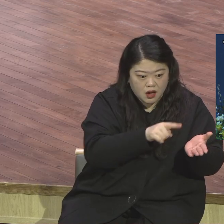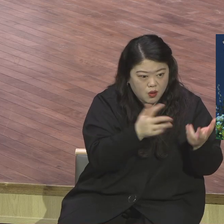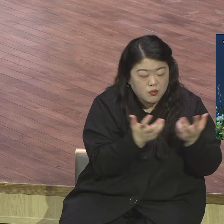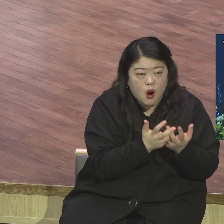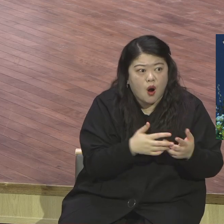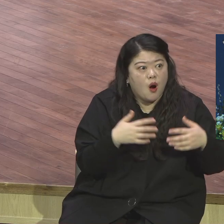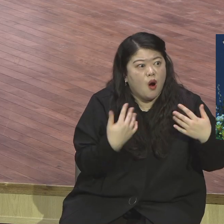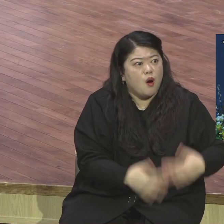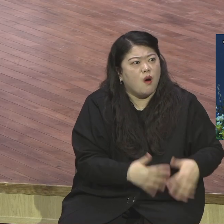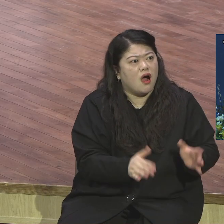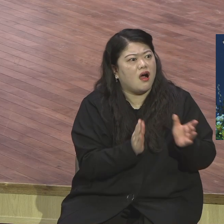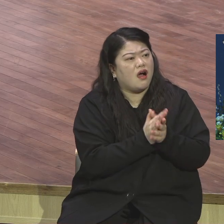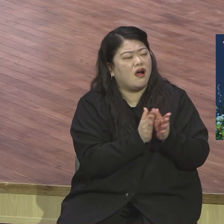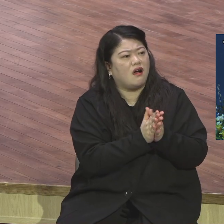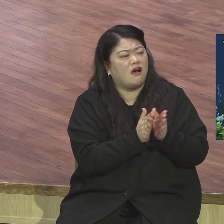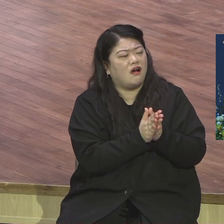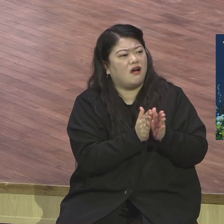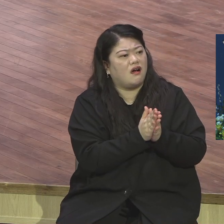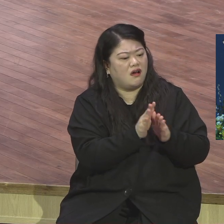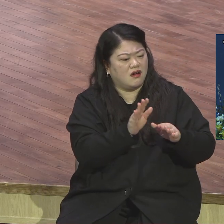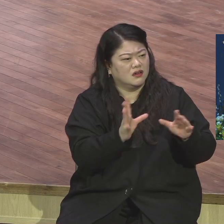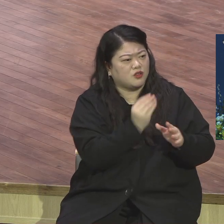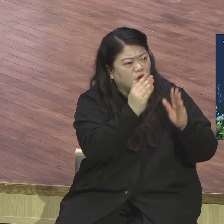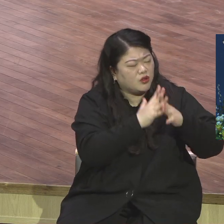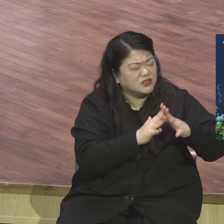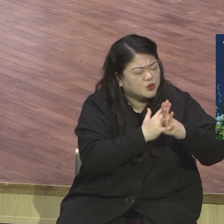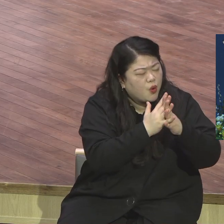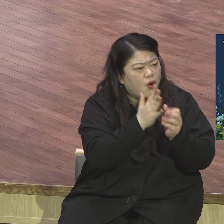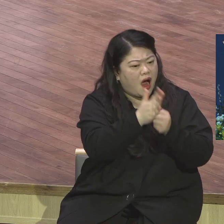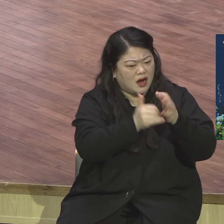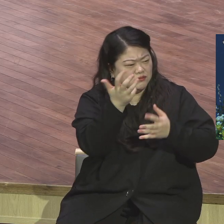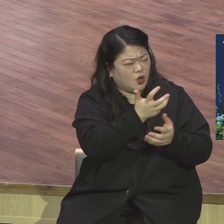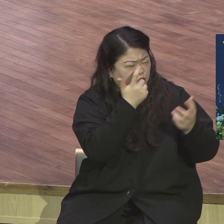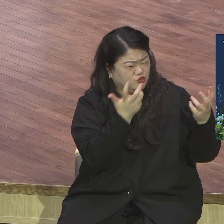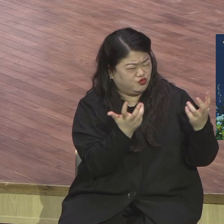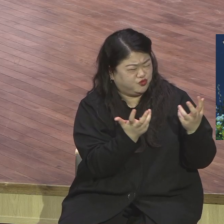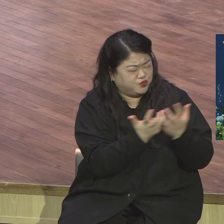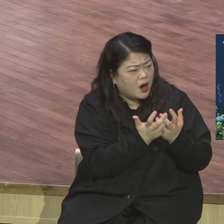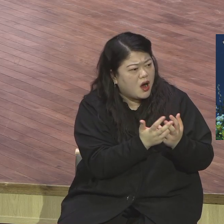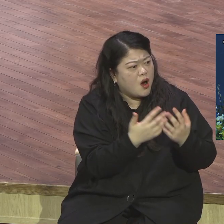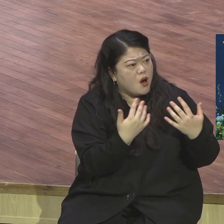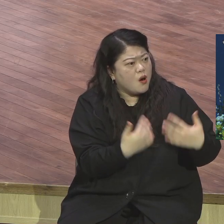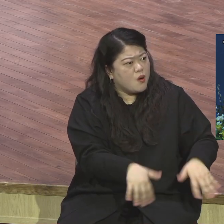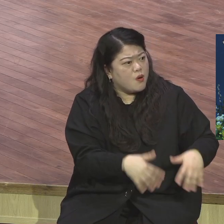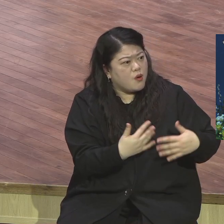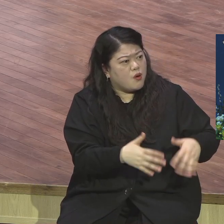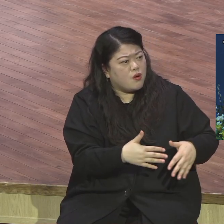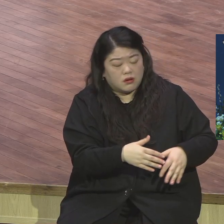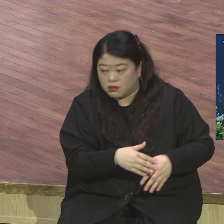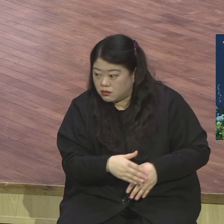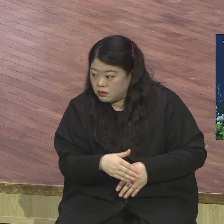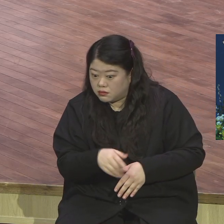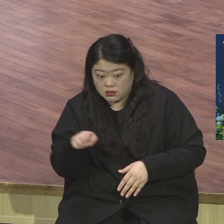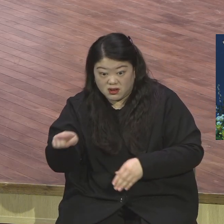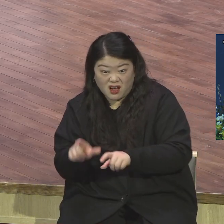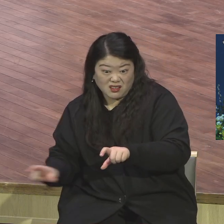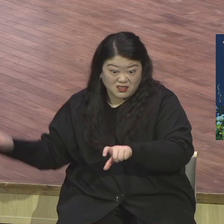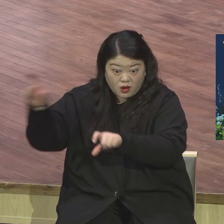나중 영광은 수르바벨 성전이 완공한 이후에 나타날 구속사적 성전의 실체가